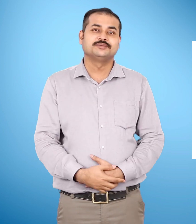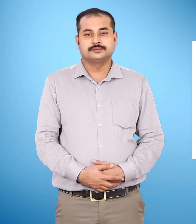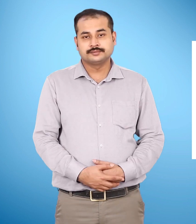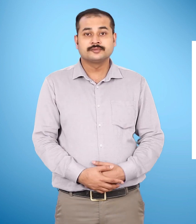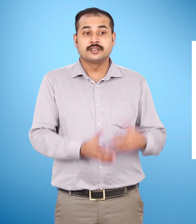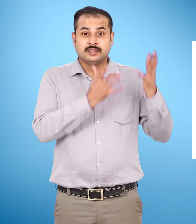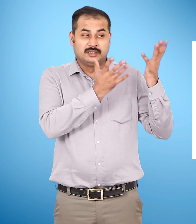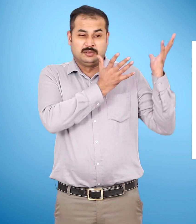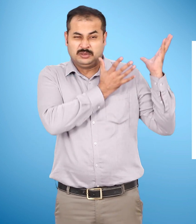बोजह